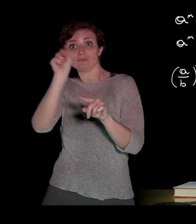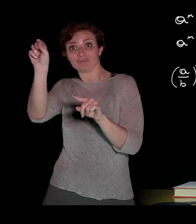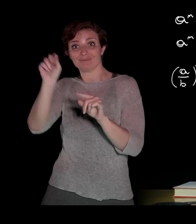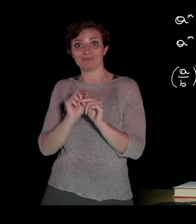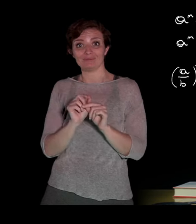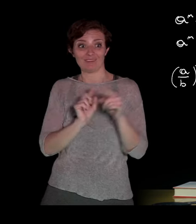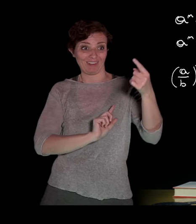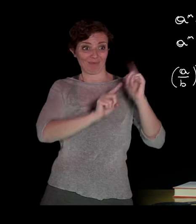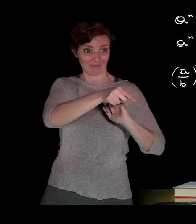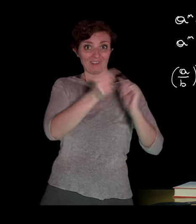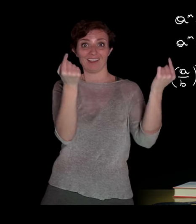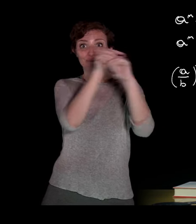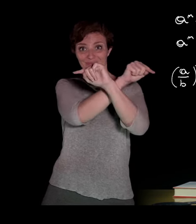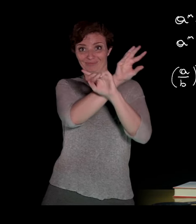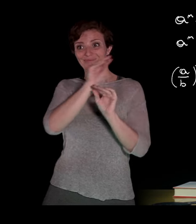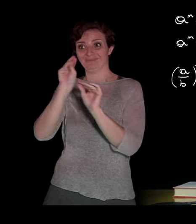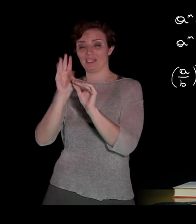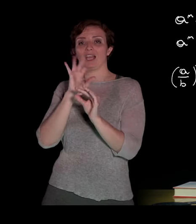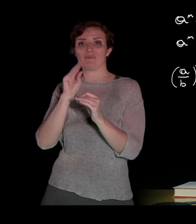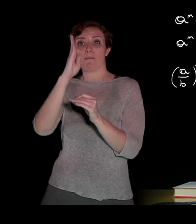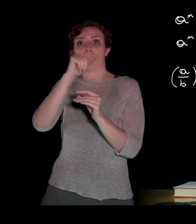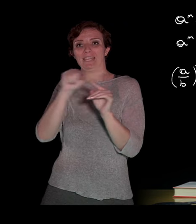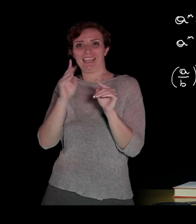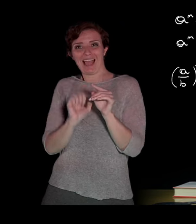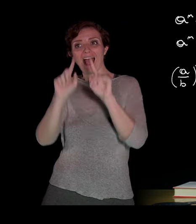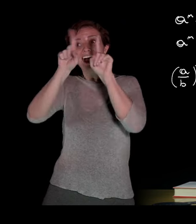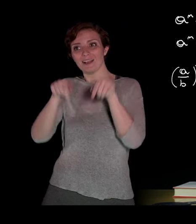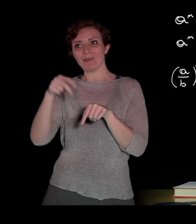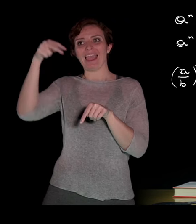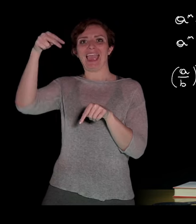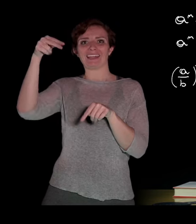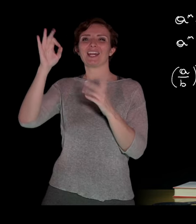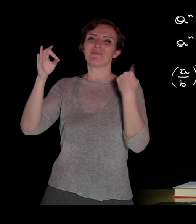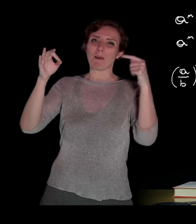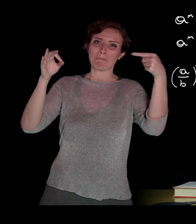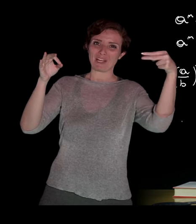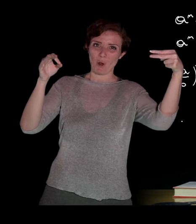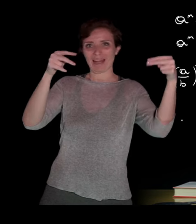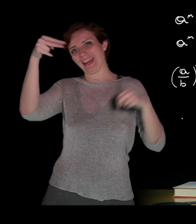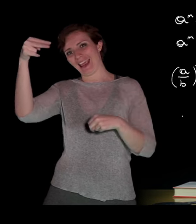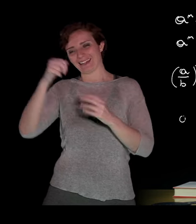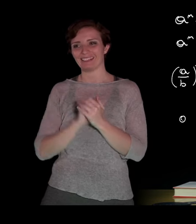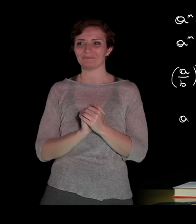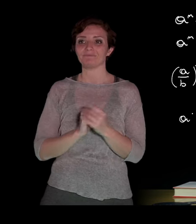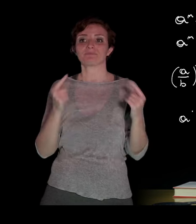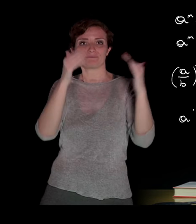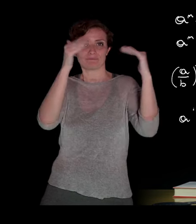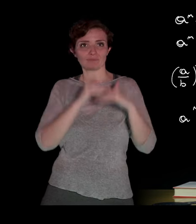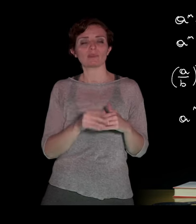di questo tipo. Se invece abbiamo a che fare con una potenza con un esponente razionale, quindi A elevato, per esempio,